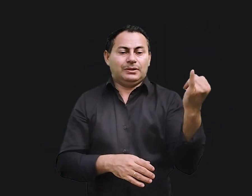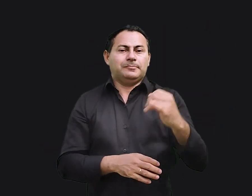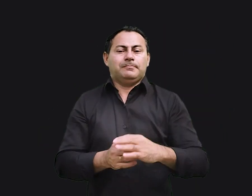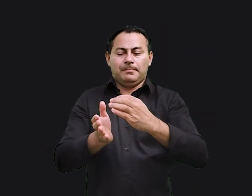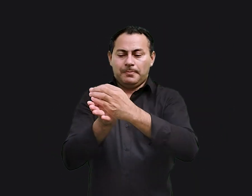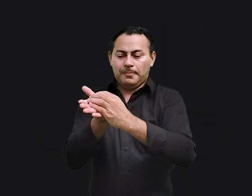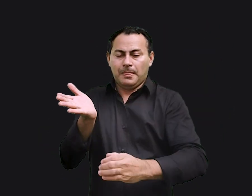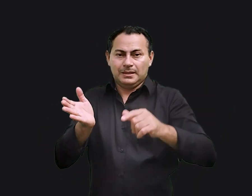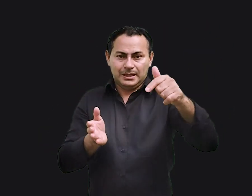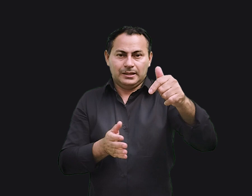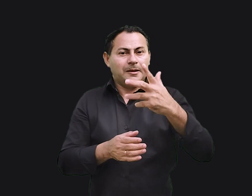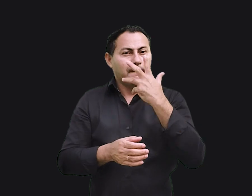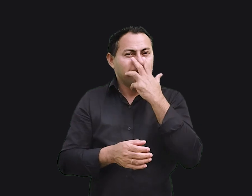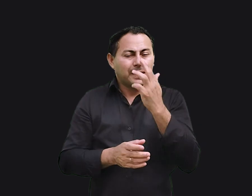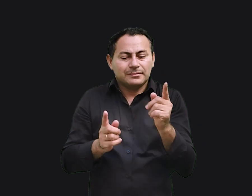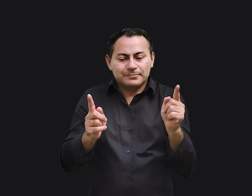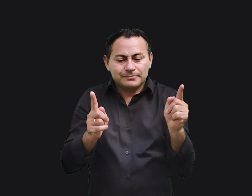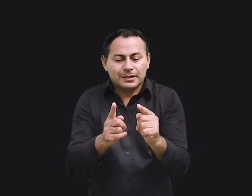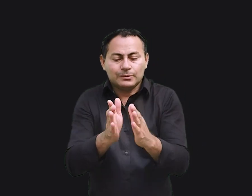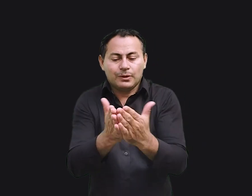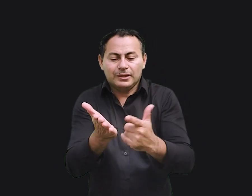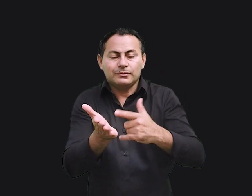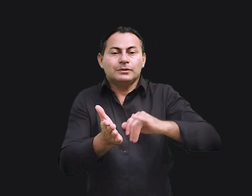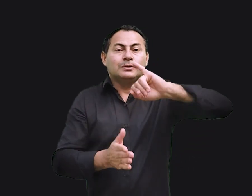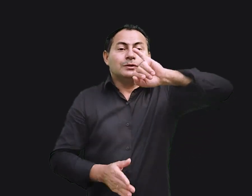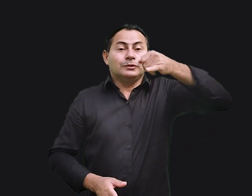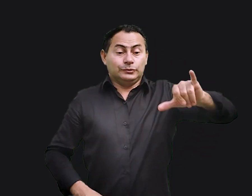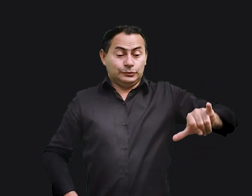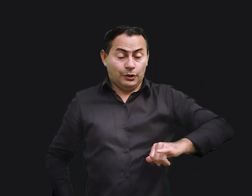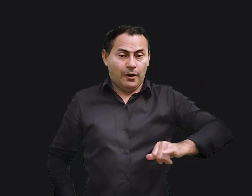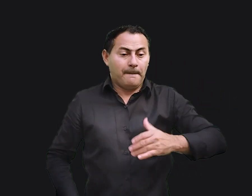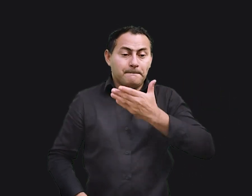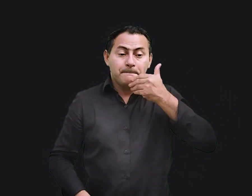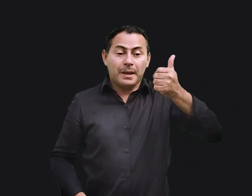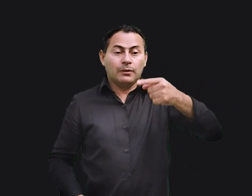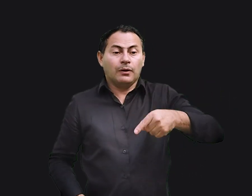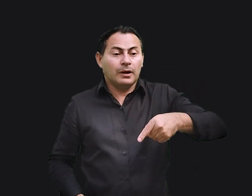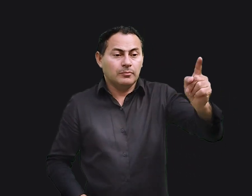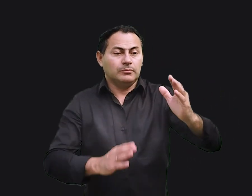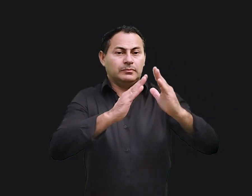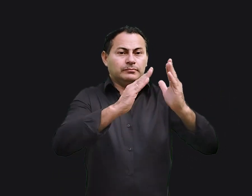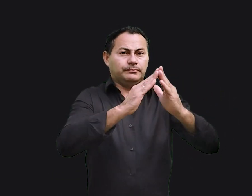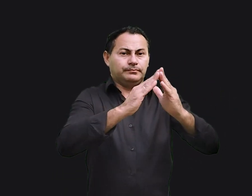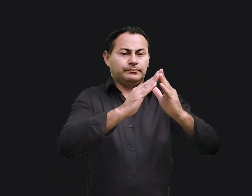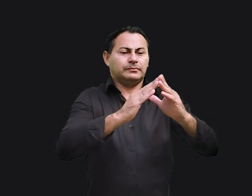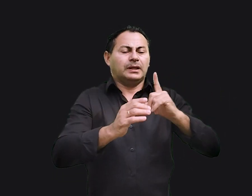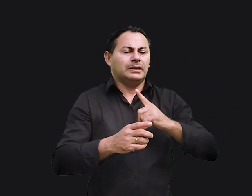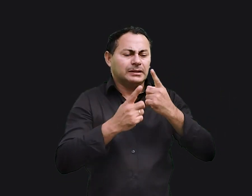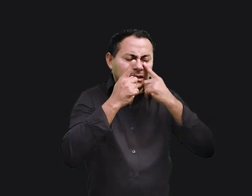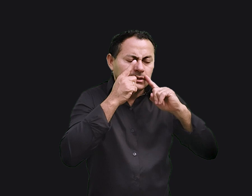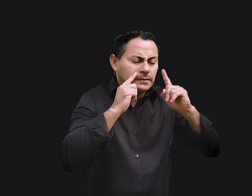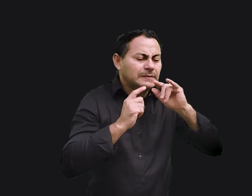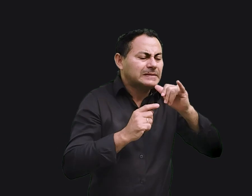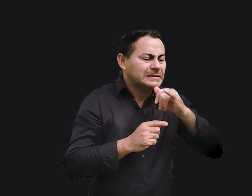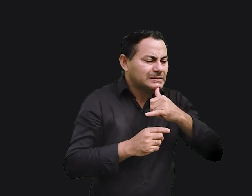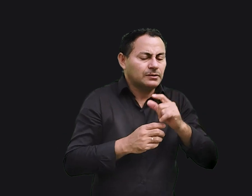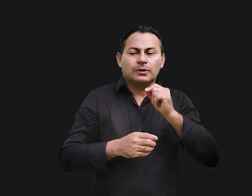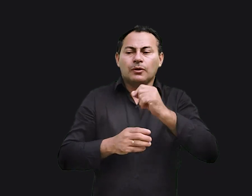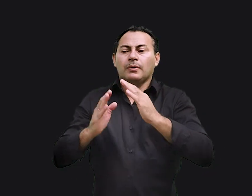Esse capítulo parece uma miniatura do livro de Jó. É melhor ir a uma casa onde há luto do que a uma casa